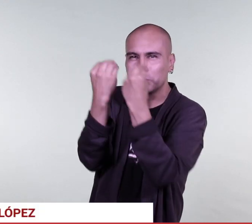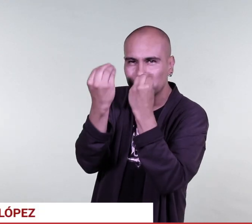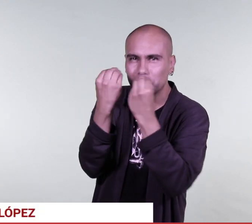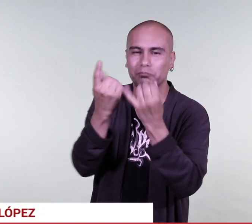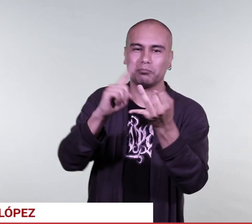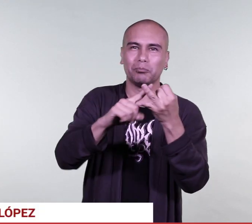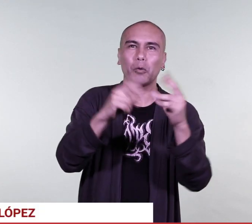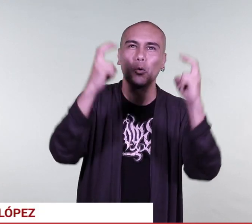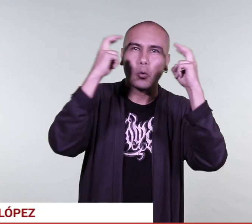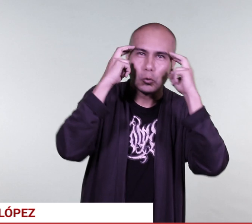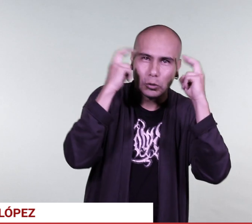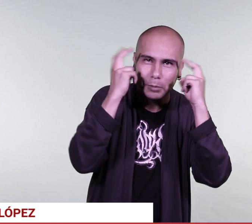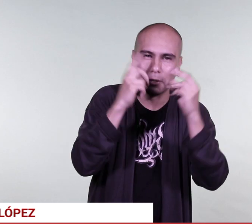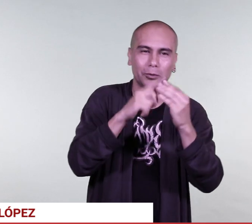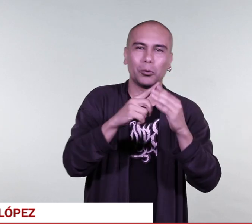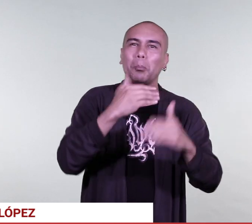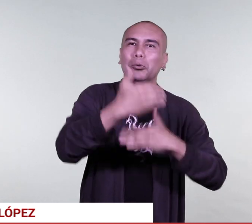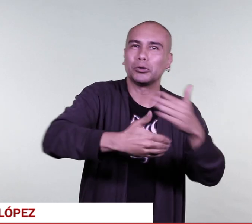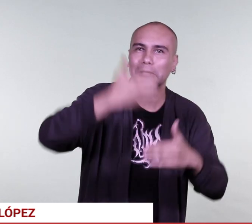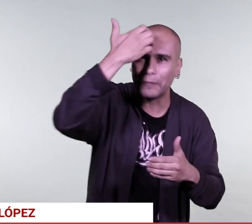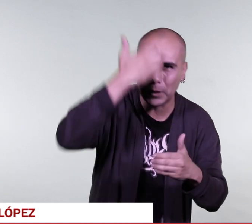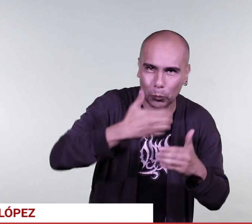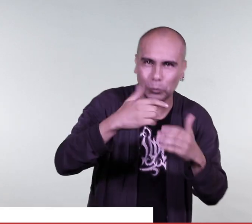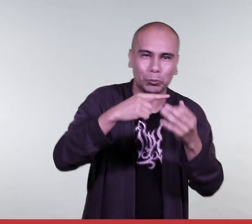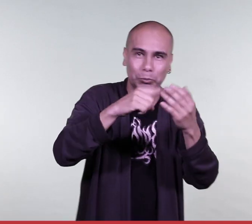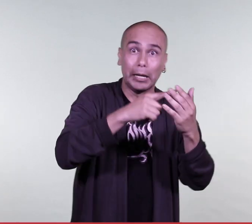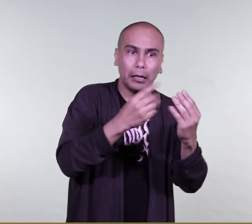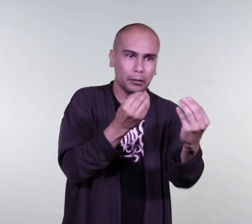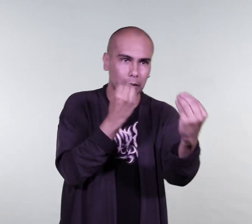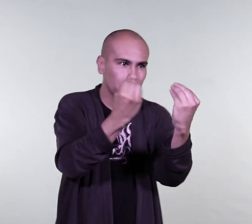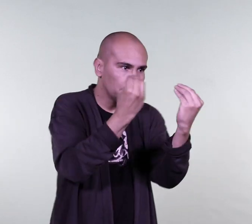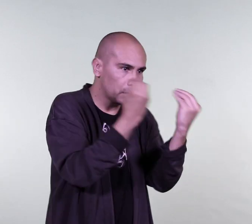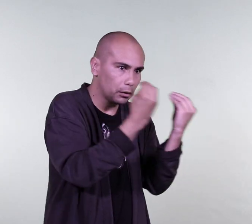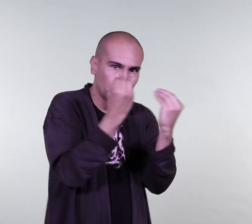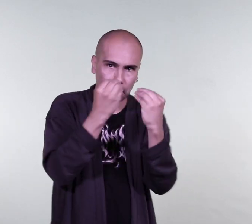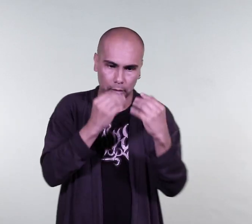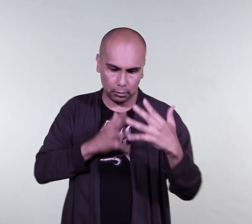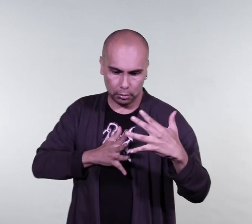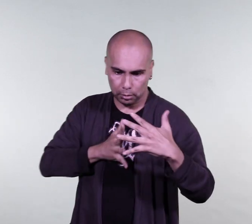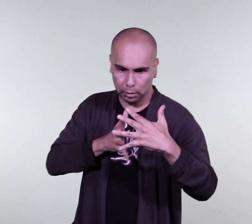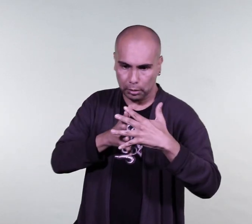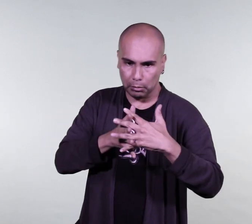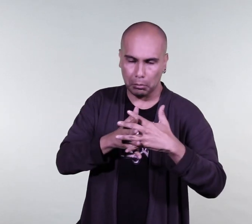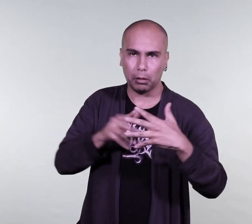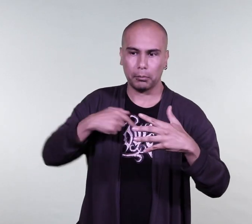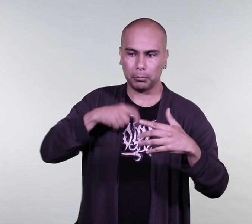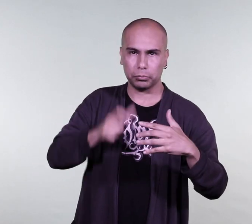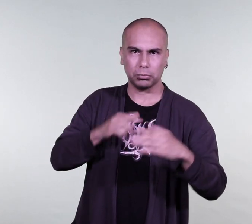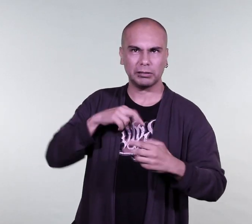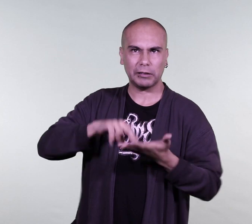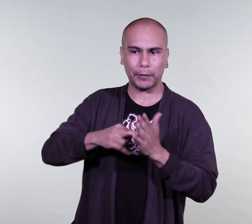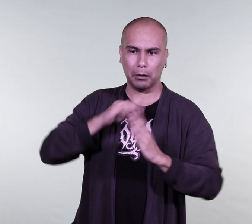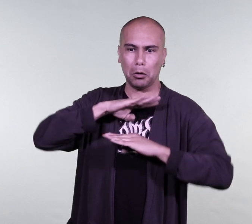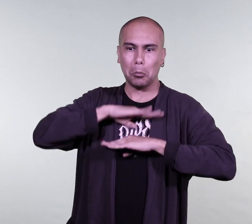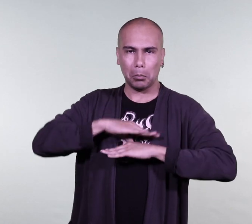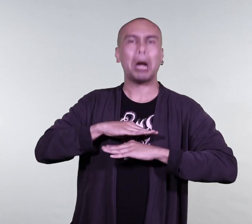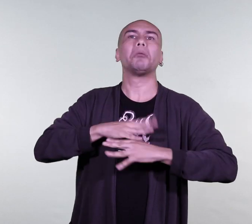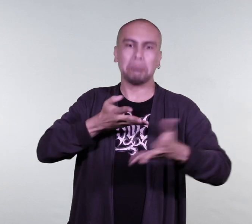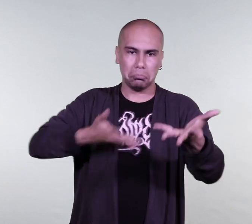conocimientos, en formación. Son todos estos ajustes que garantizan este derecho de las personas sordas de poder participar en un